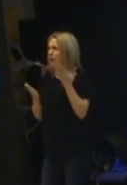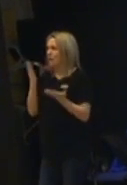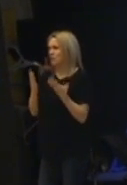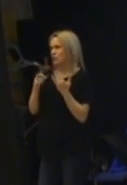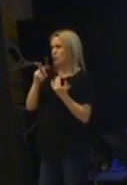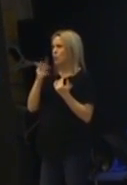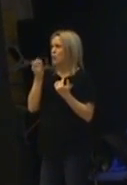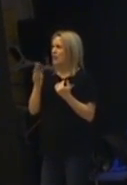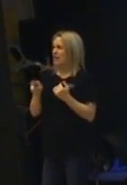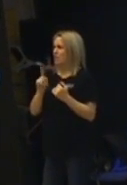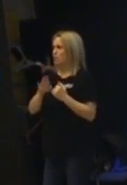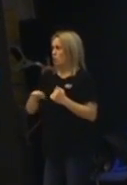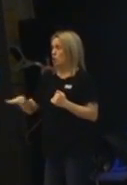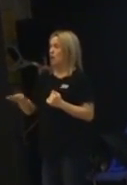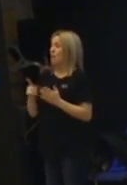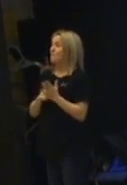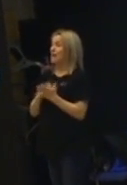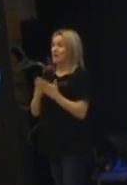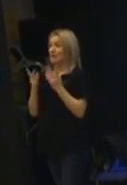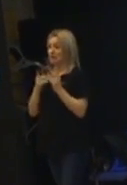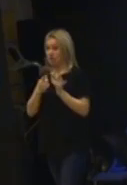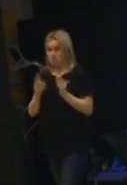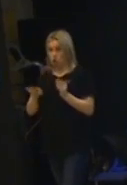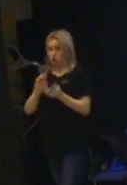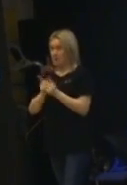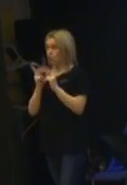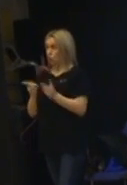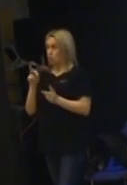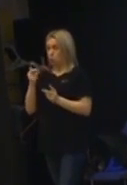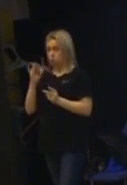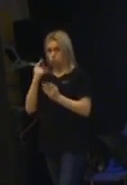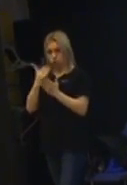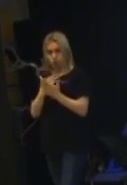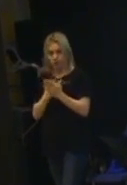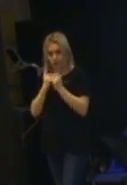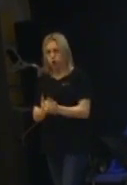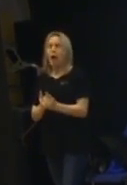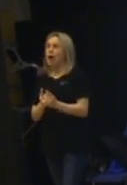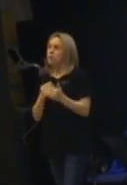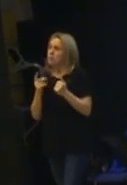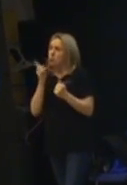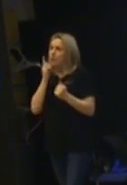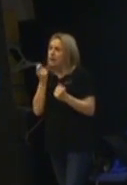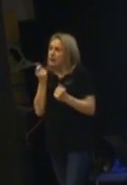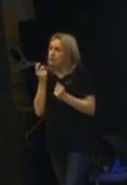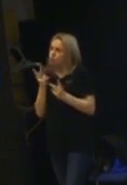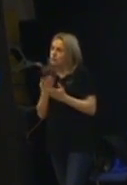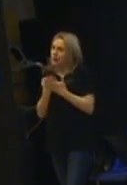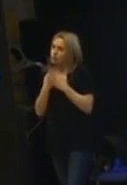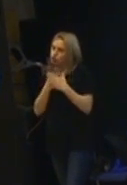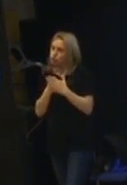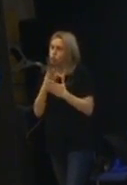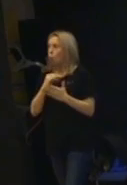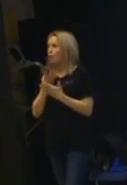för de här barnen. Det betyder inte att de ska bli som små robotar. Men mobilen kan bli som deras personliga sekreterare. Då behöver man inte alltid vara